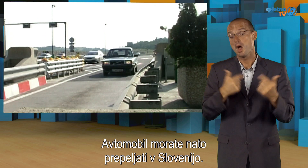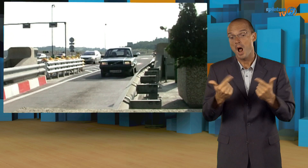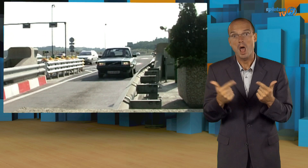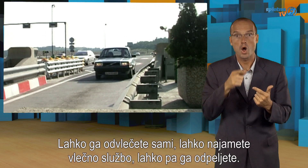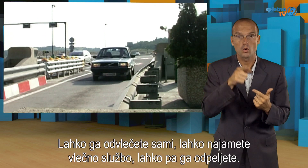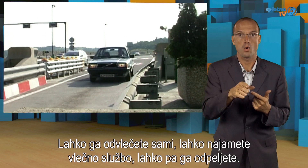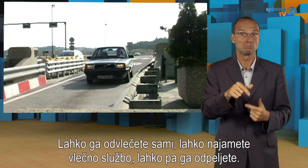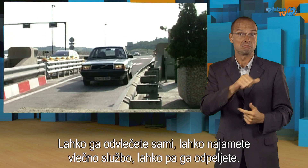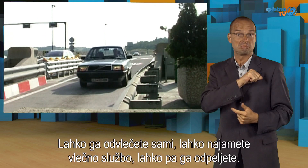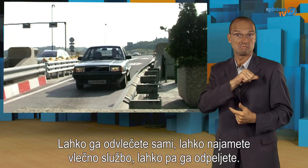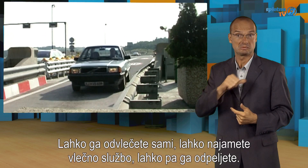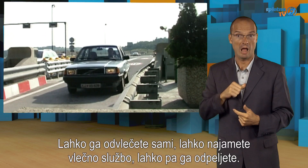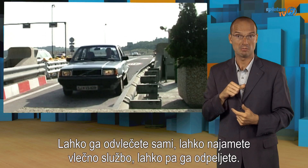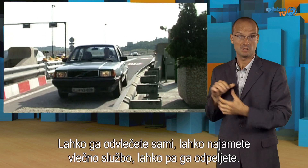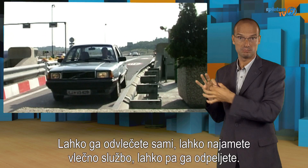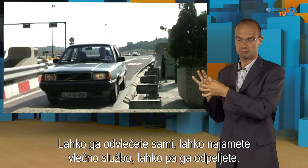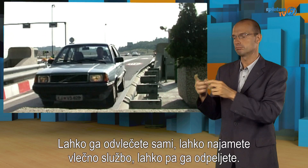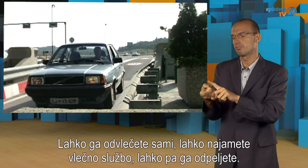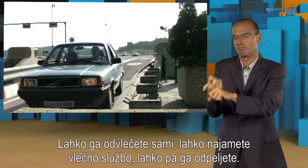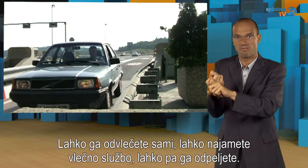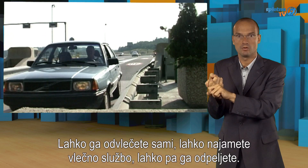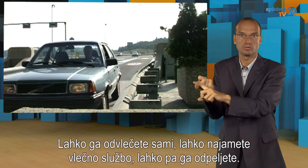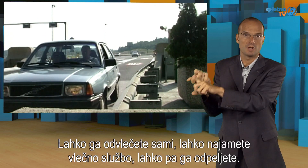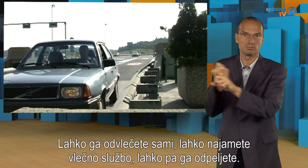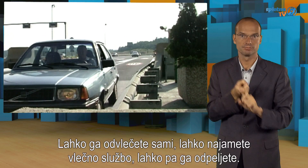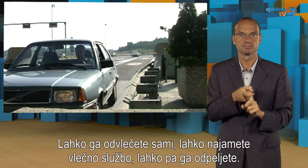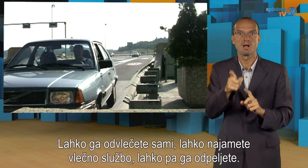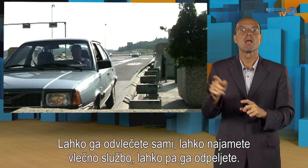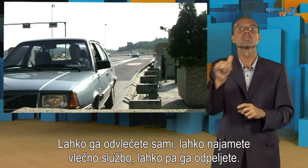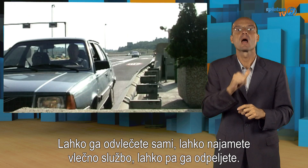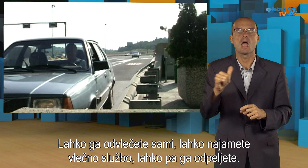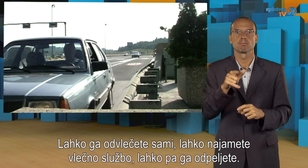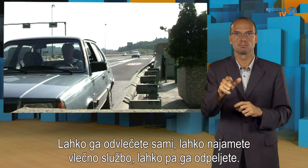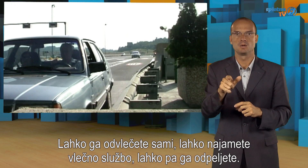Lahko ga odvlečete sami, lahko najamete vlečno službo, lahko pa ga odpeljete.